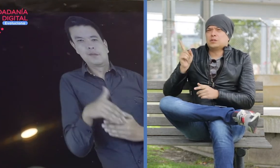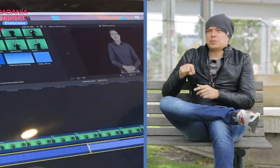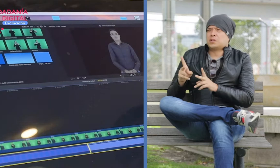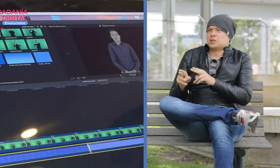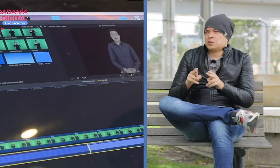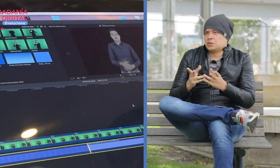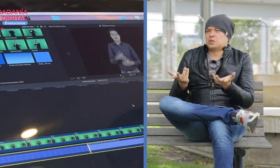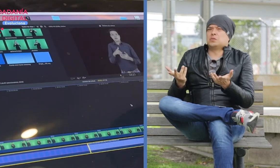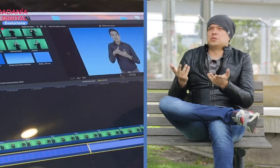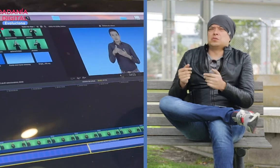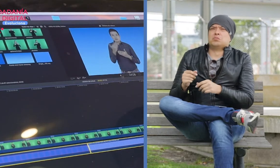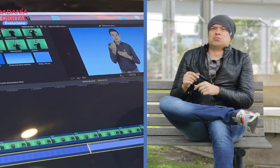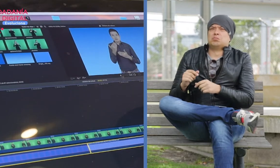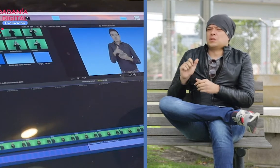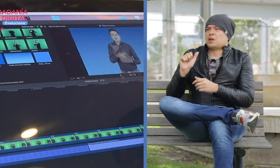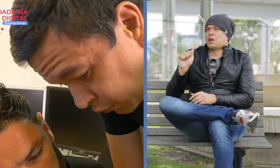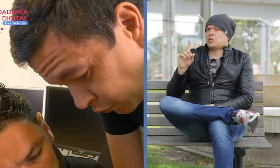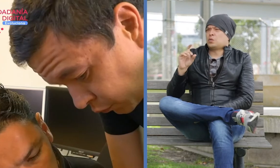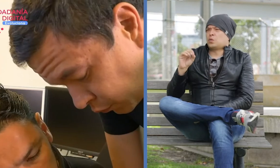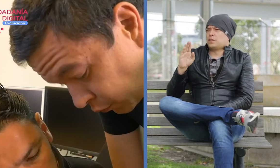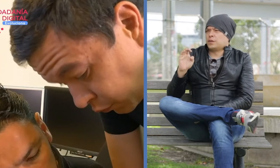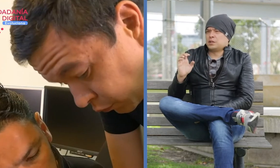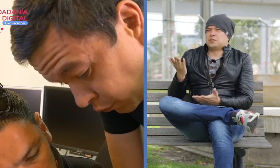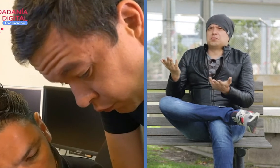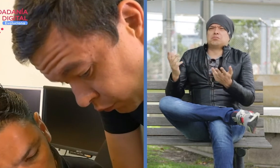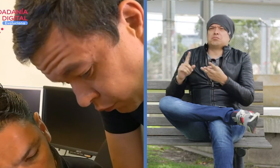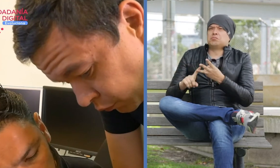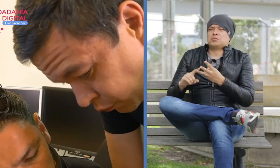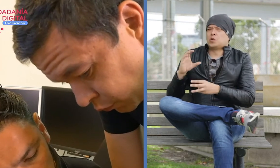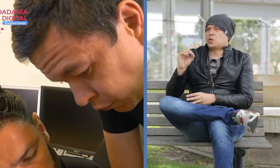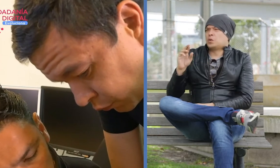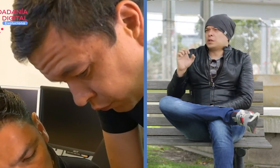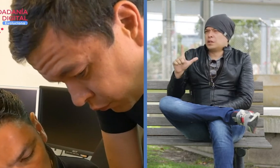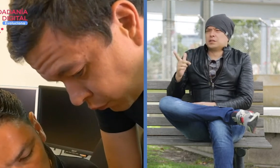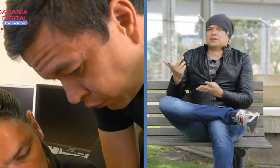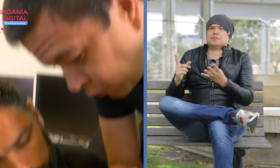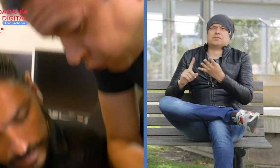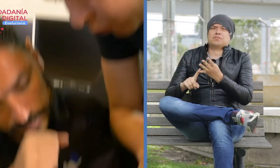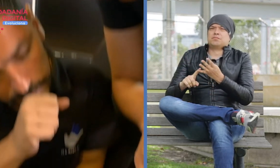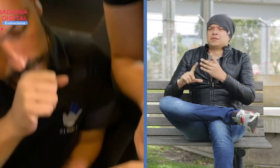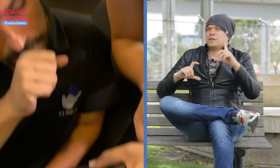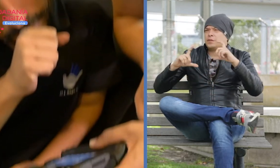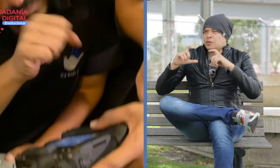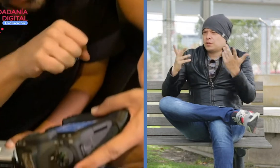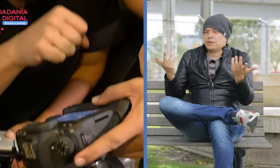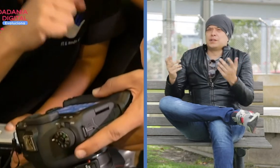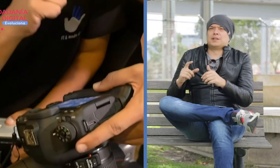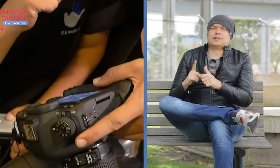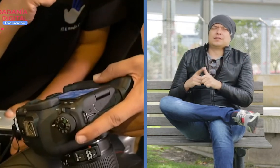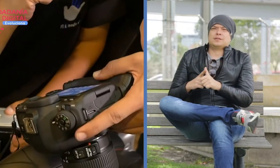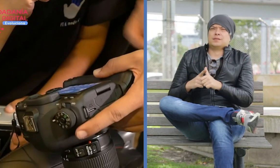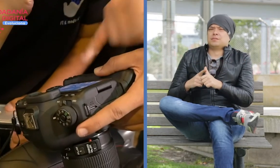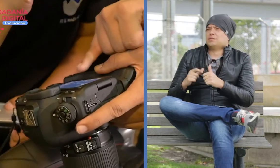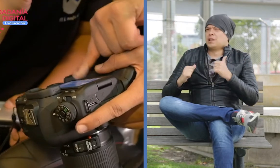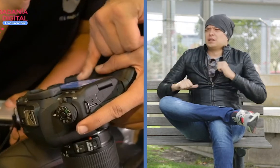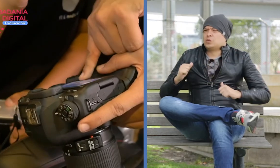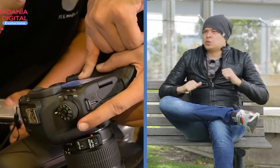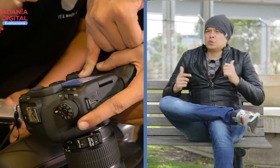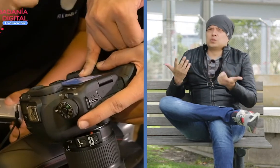ellas manejo programas como Corel, Adobe, bueno, diferentes programas que están relacionados con el diseño.